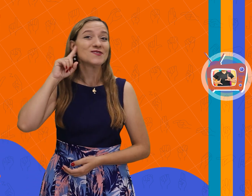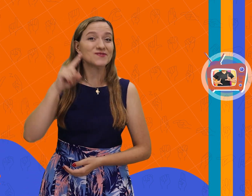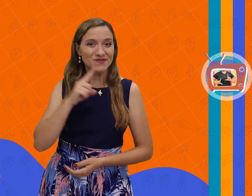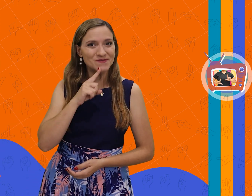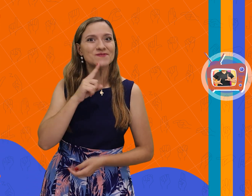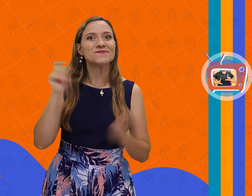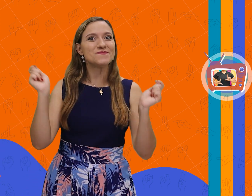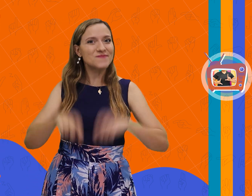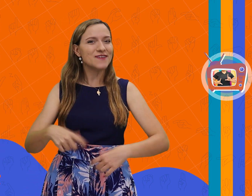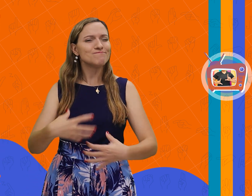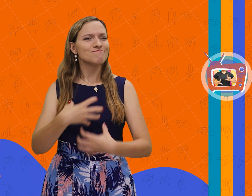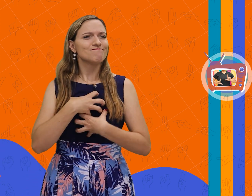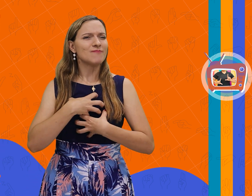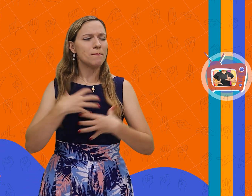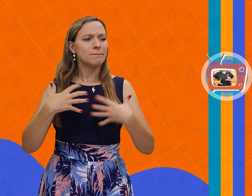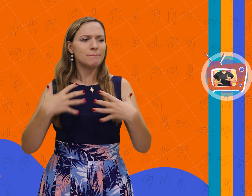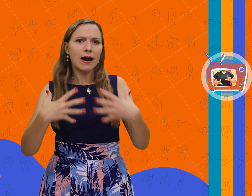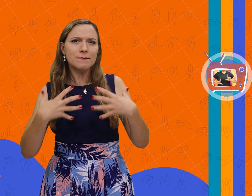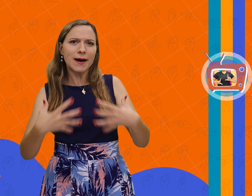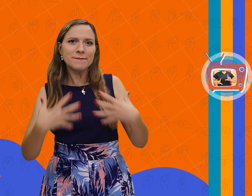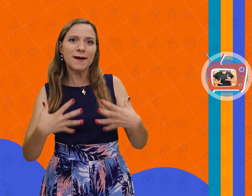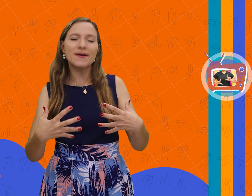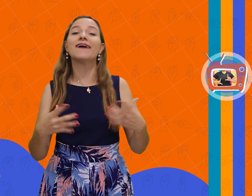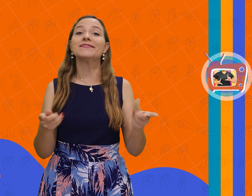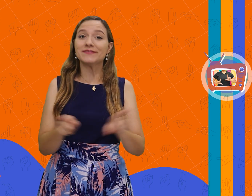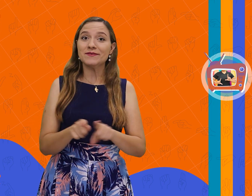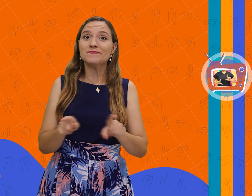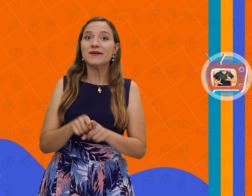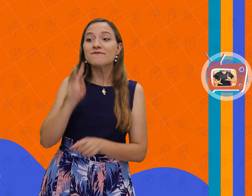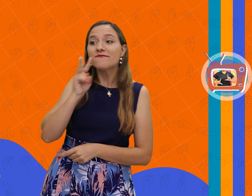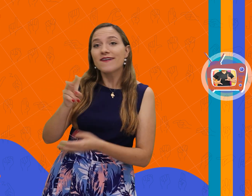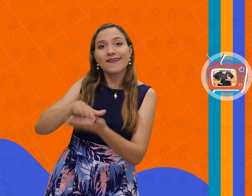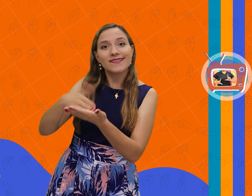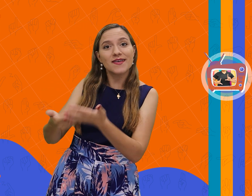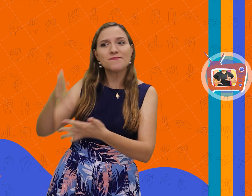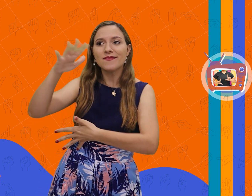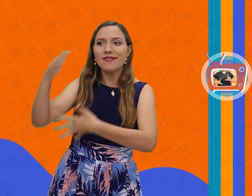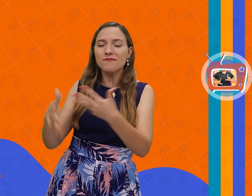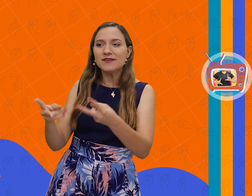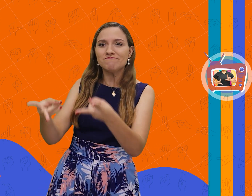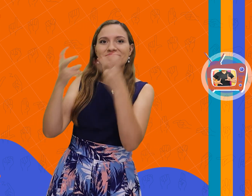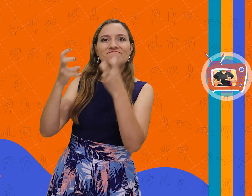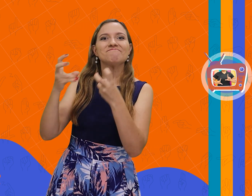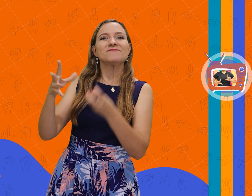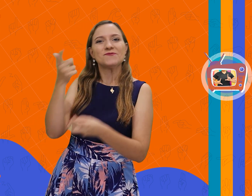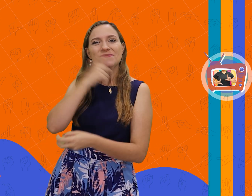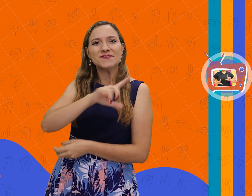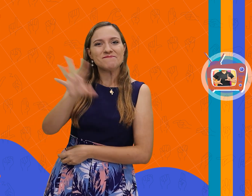Os surdos sentem a música através da vibração e da interpretação em Libras.